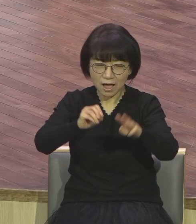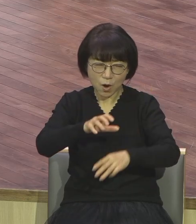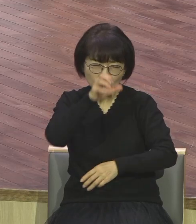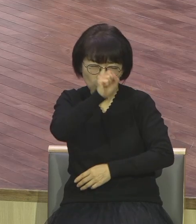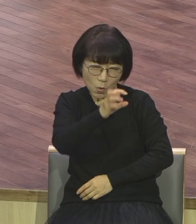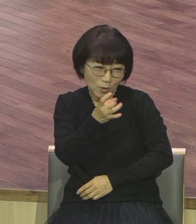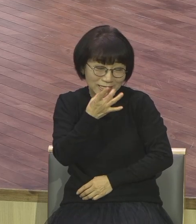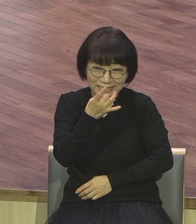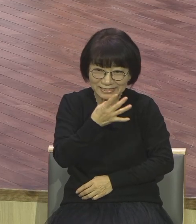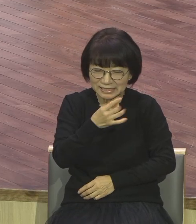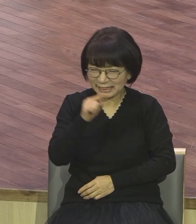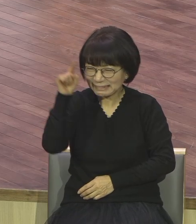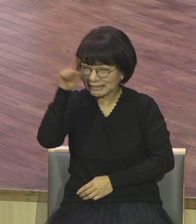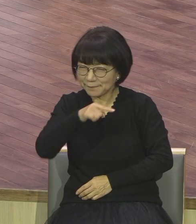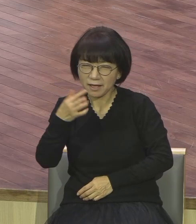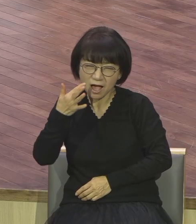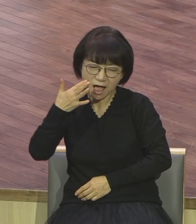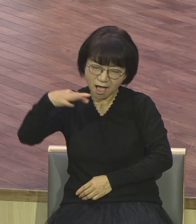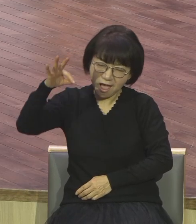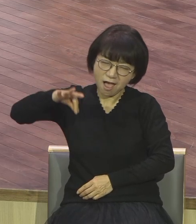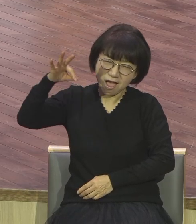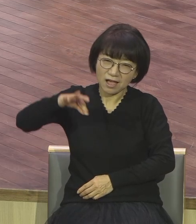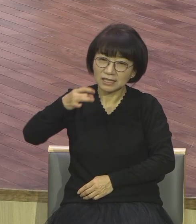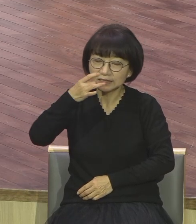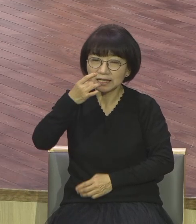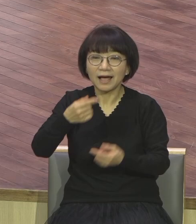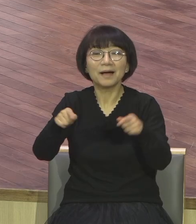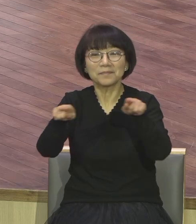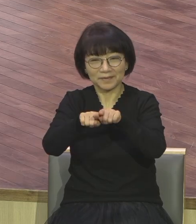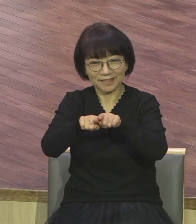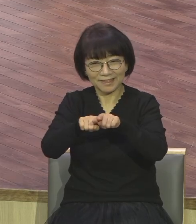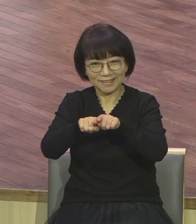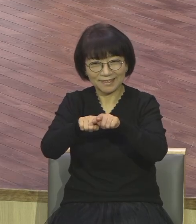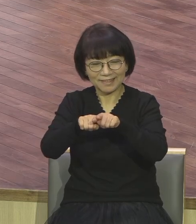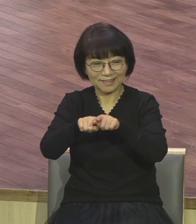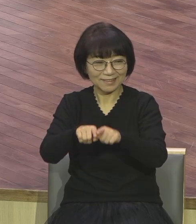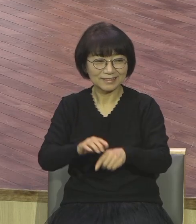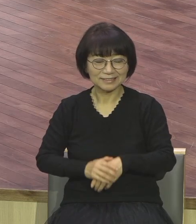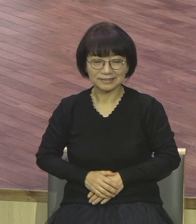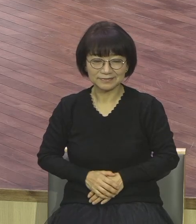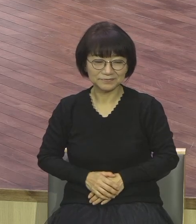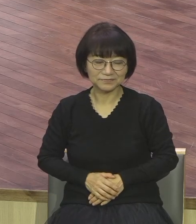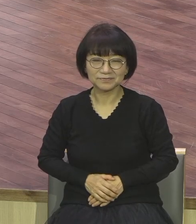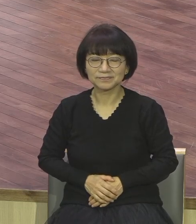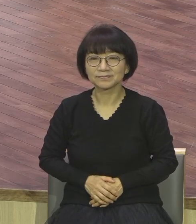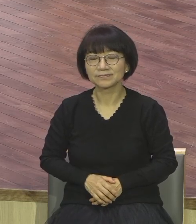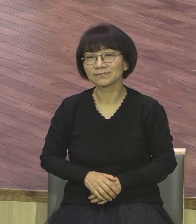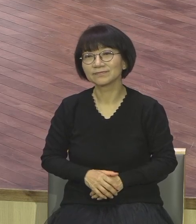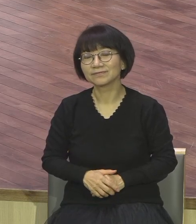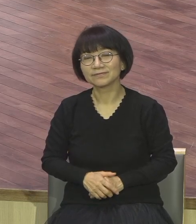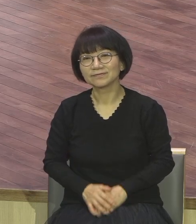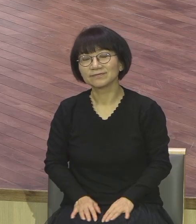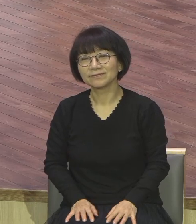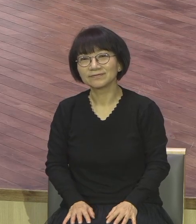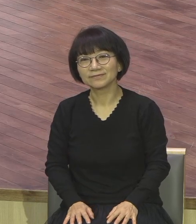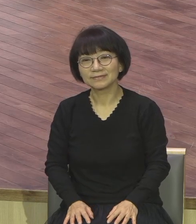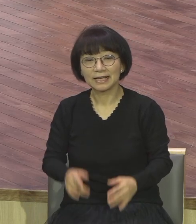교회도 마찬가지예요 이 현장에서 어떻게 천국 백성으로서의